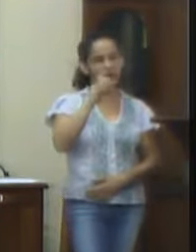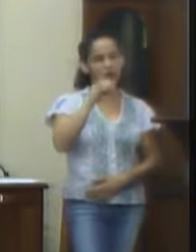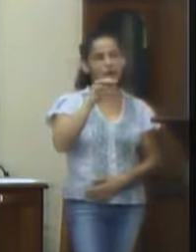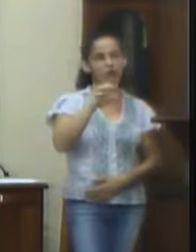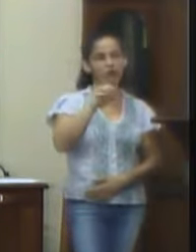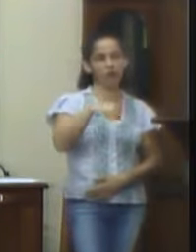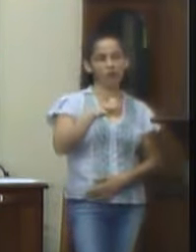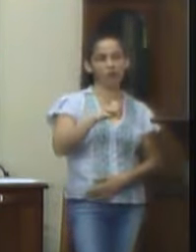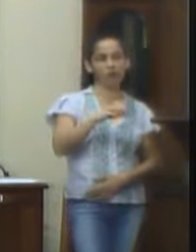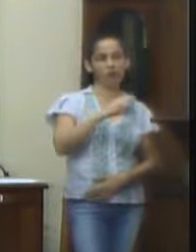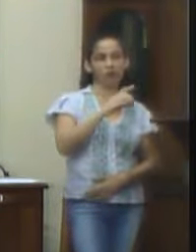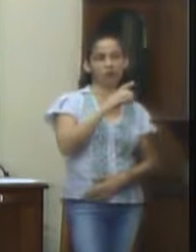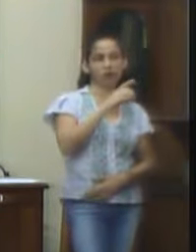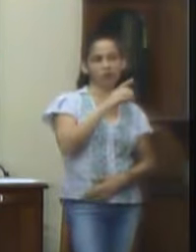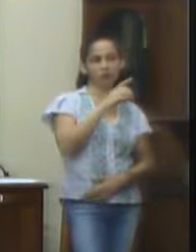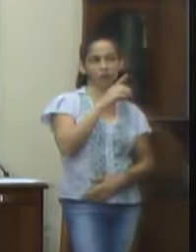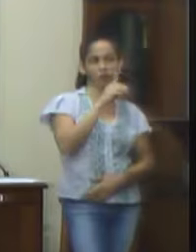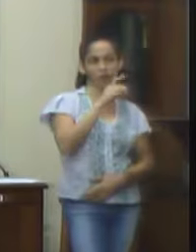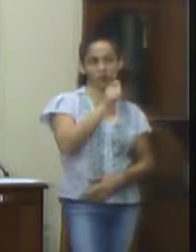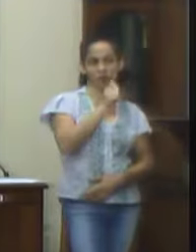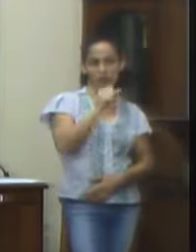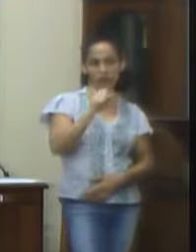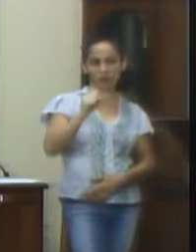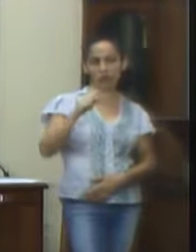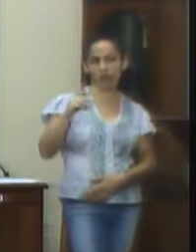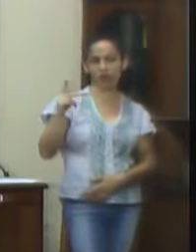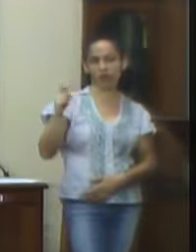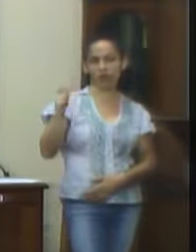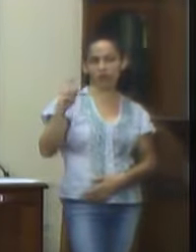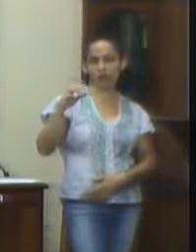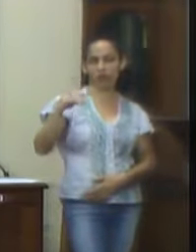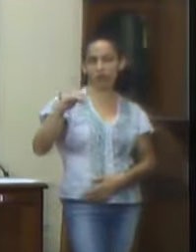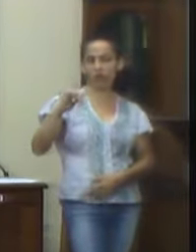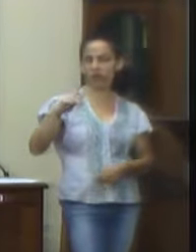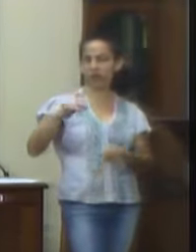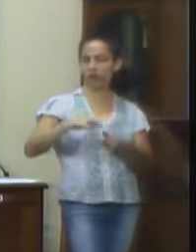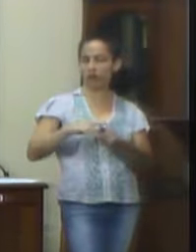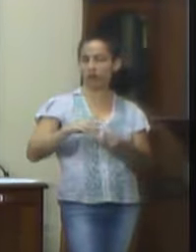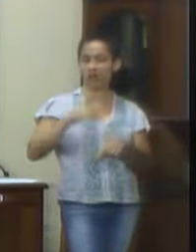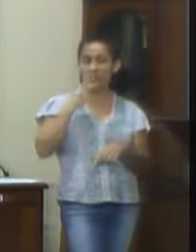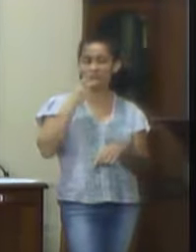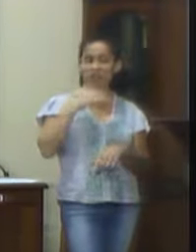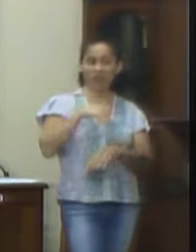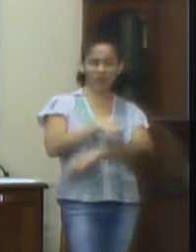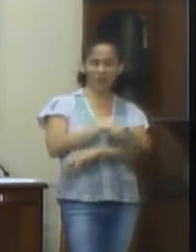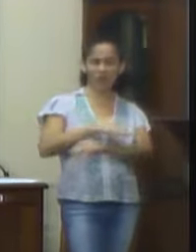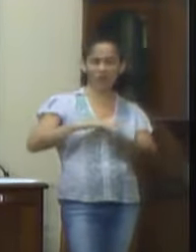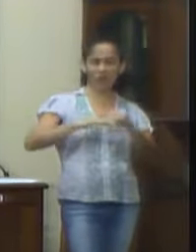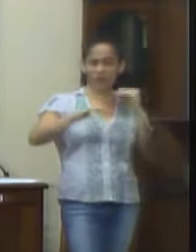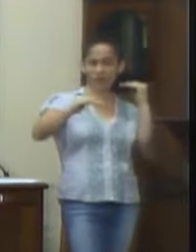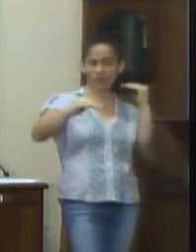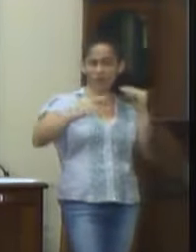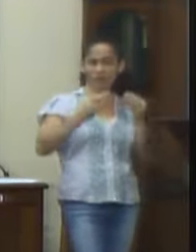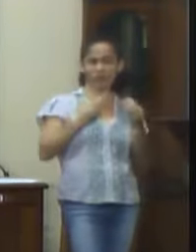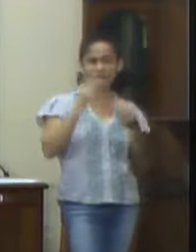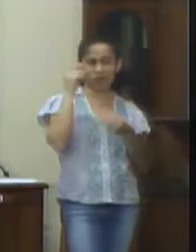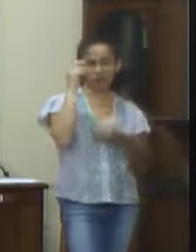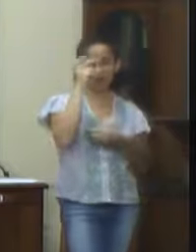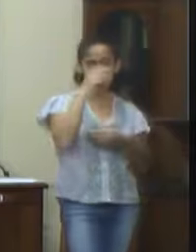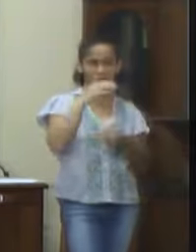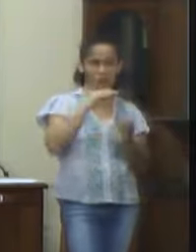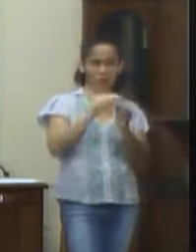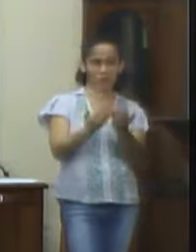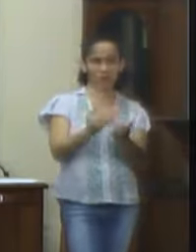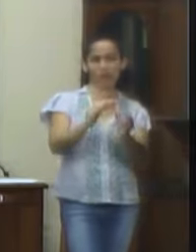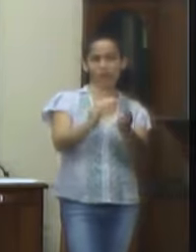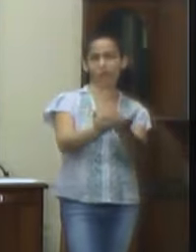que, com as chuvas, a situação das ruas piora. Porém, nos trechos citados que são pavimentados com asfalto, a grande quantidade de